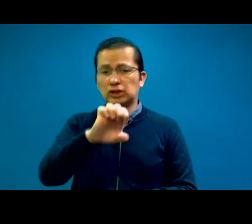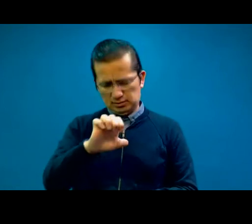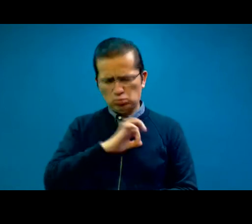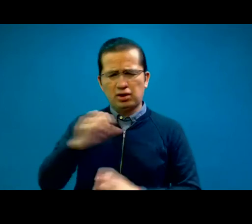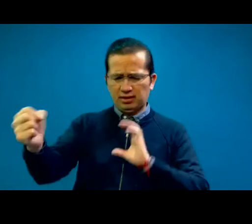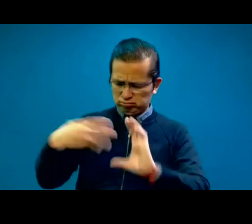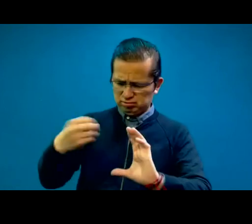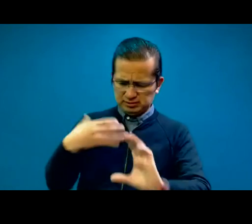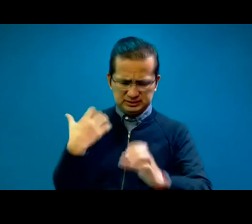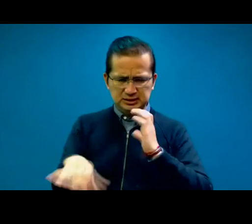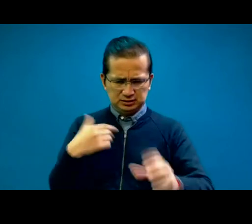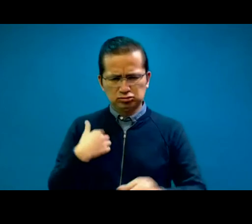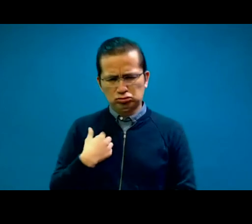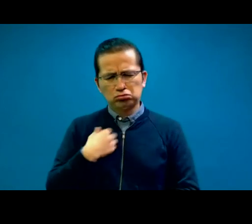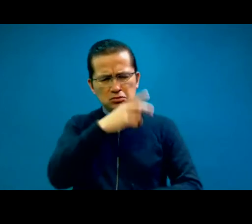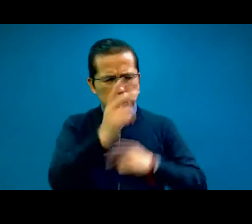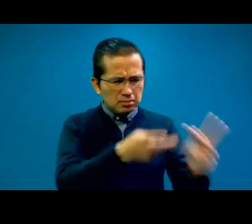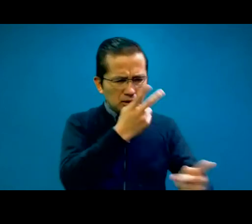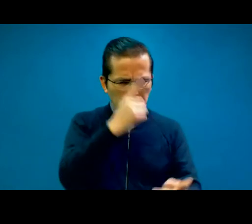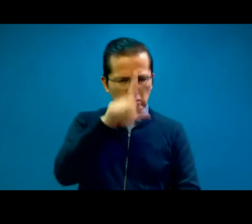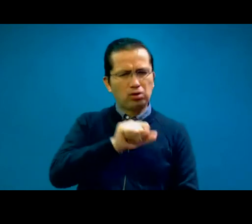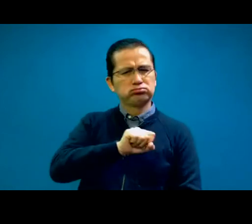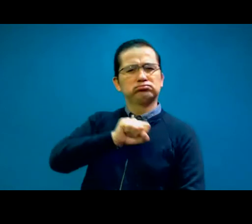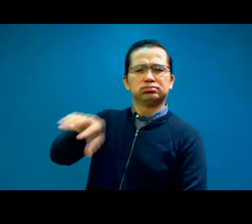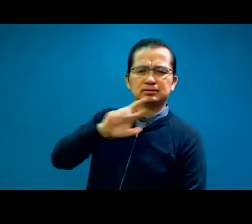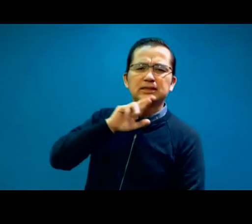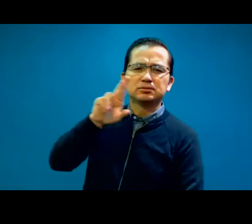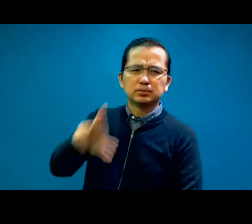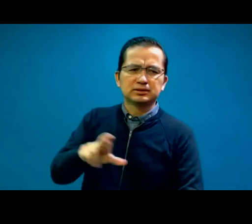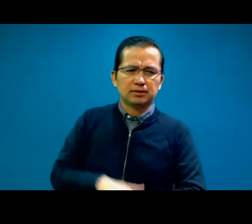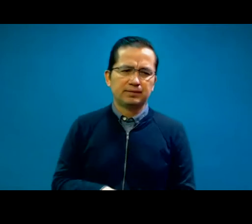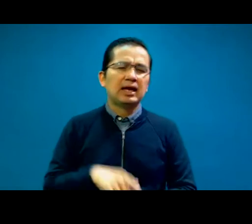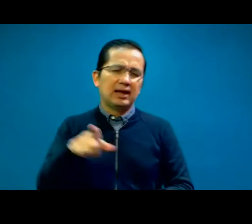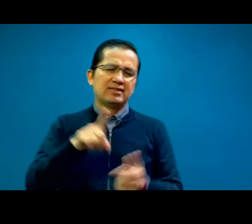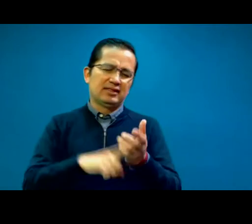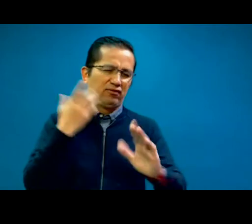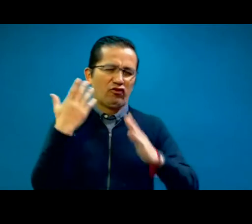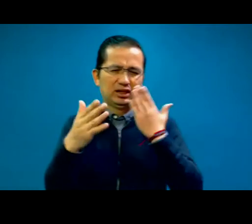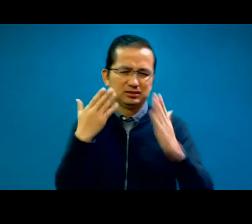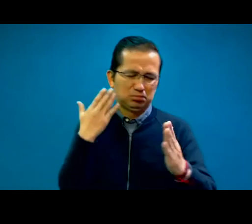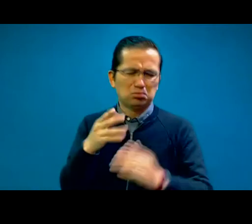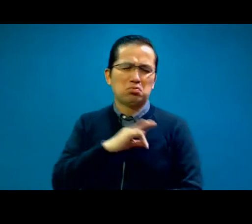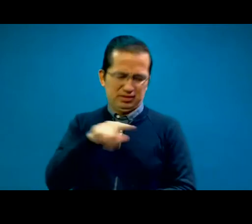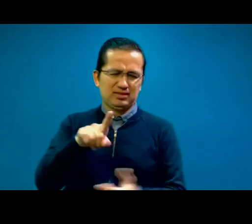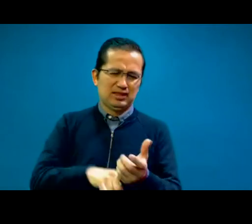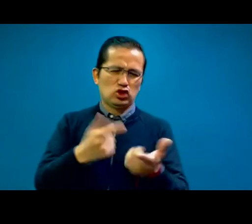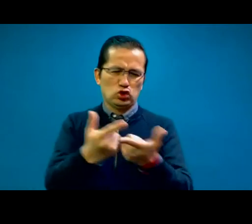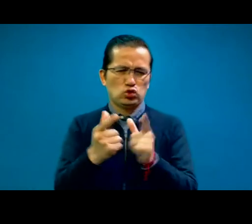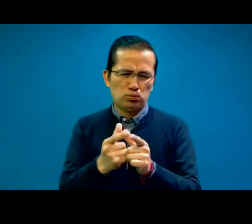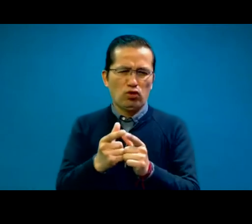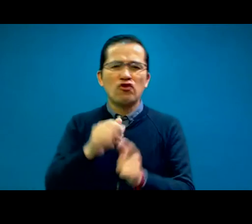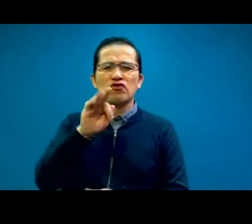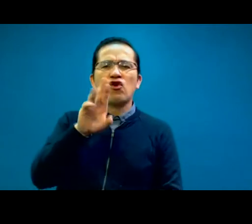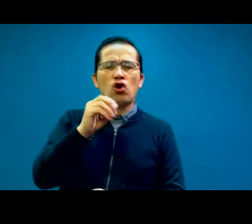las hago llegar y en cuanto tengamos respuestas, se las mandamos también por Facebook. Ya saben, en el grupo de foro para intérpretes y traductores. Que, por cierto,